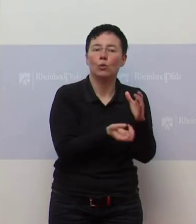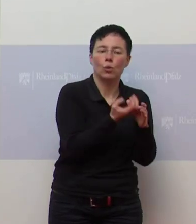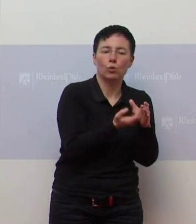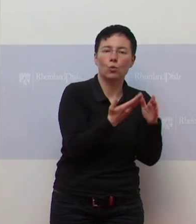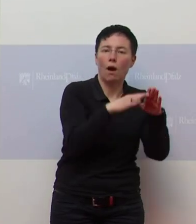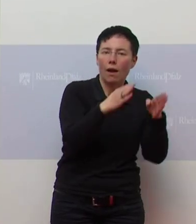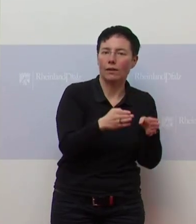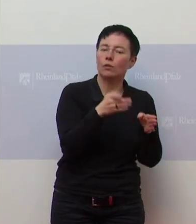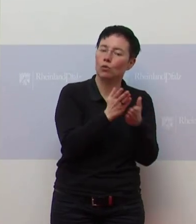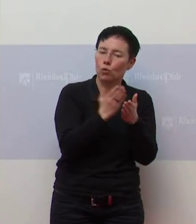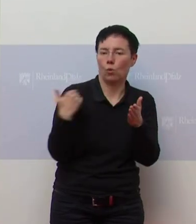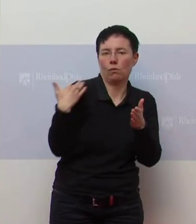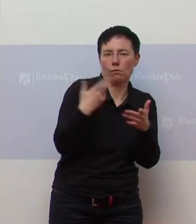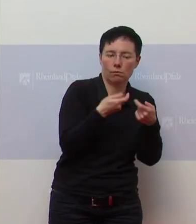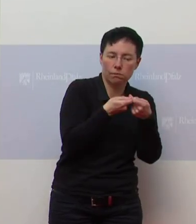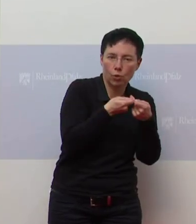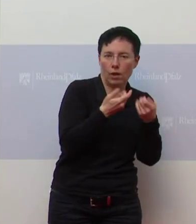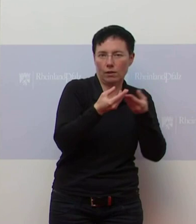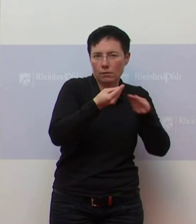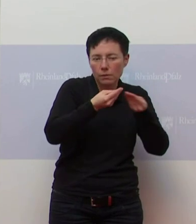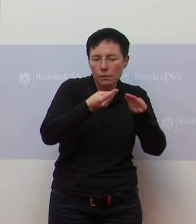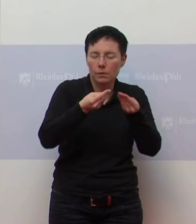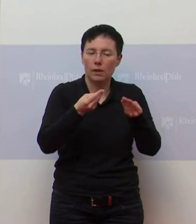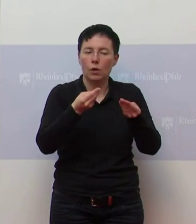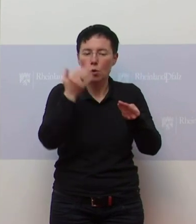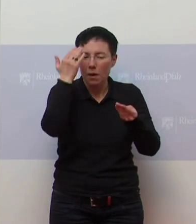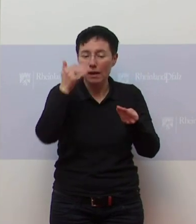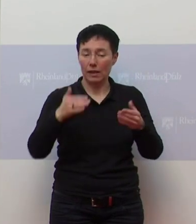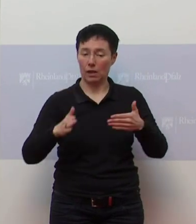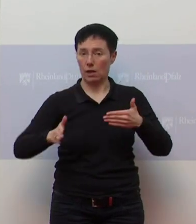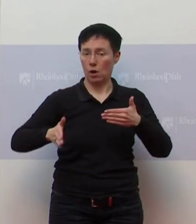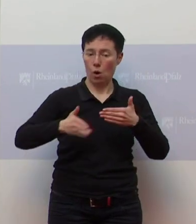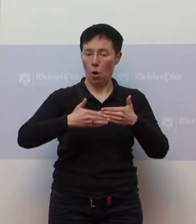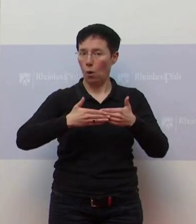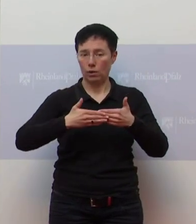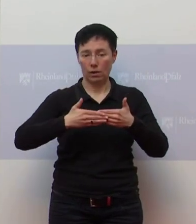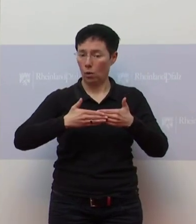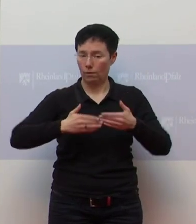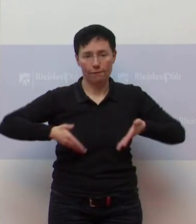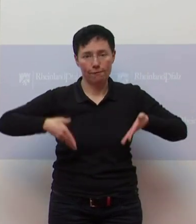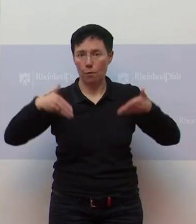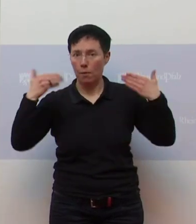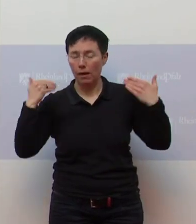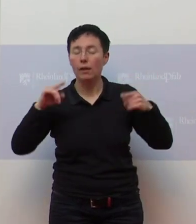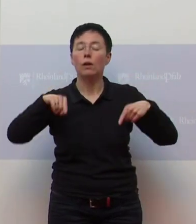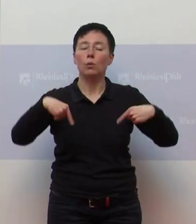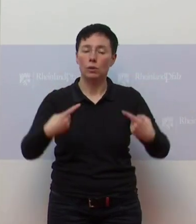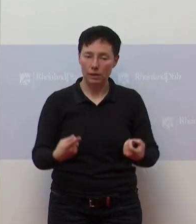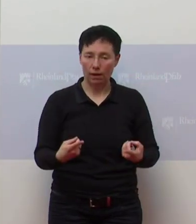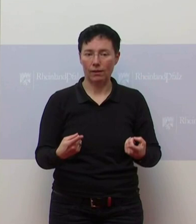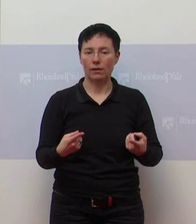schon im Gespräch sind, um Möglichkeiten zu schaffen, dann nach dem Lockdown vernünftig einzelne